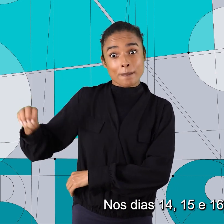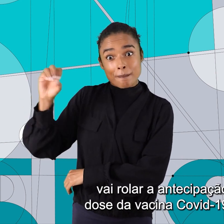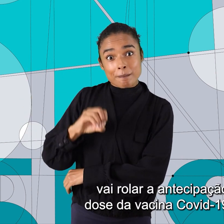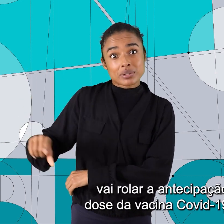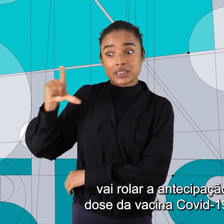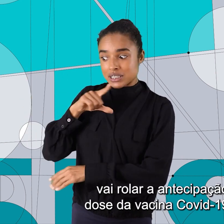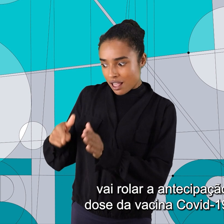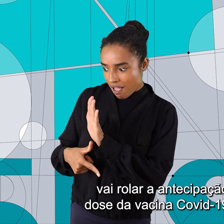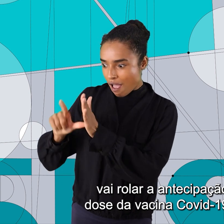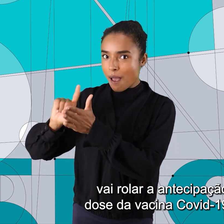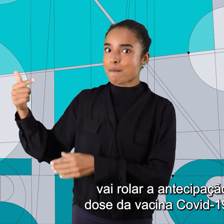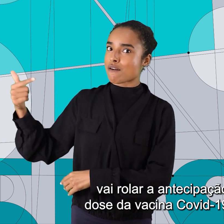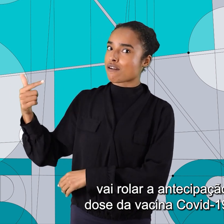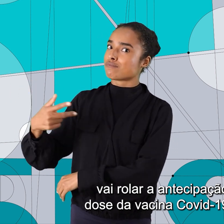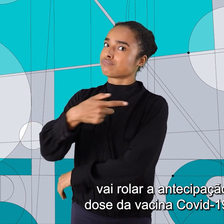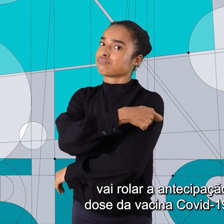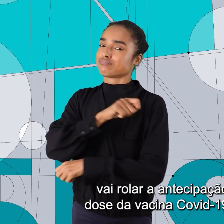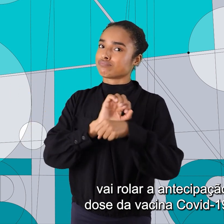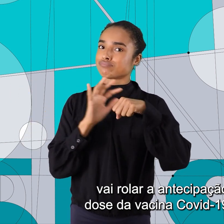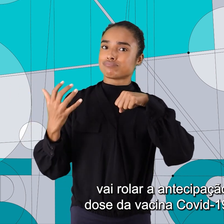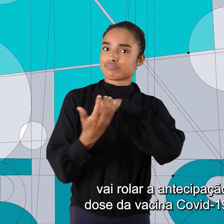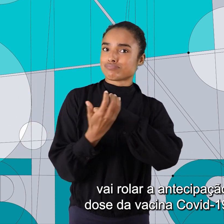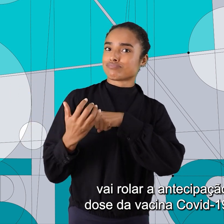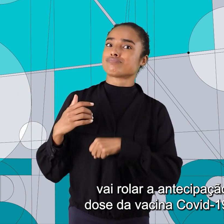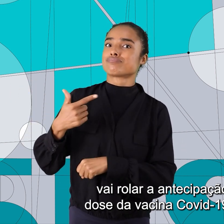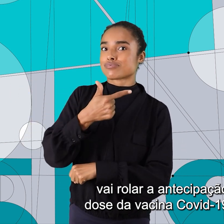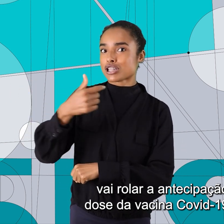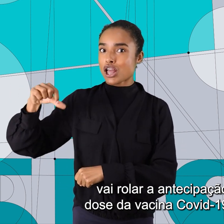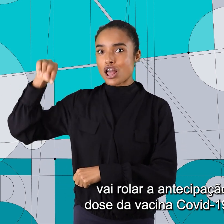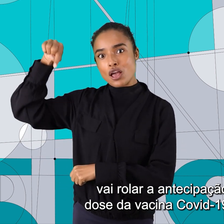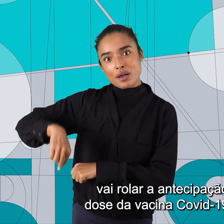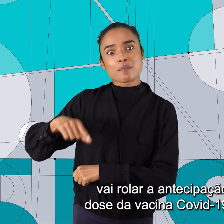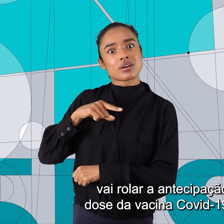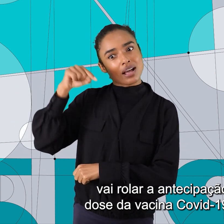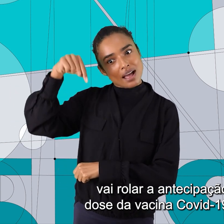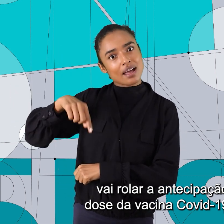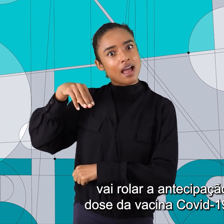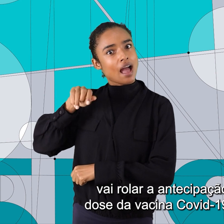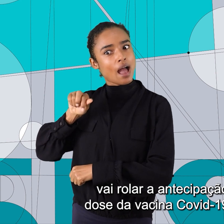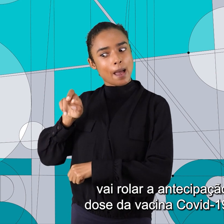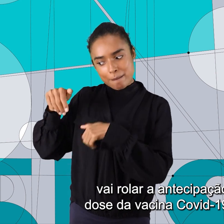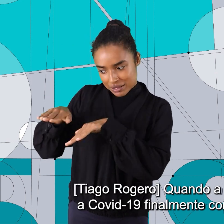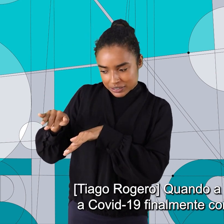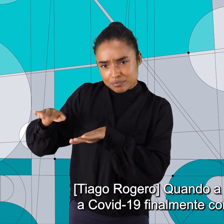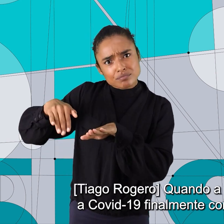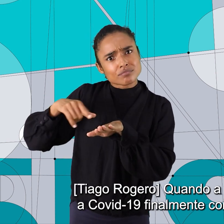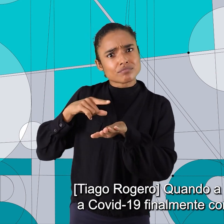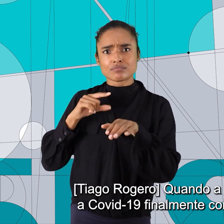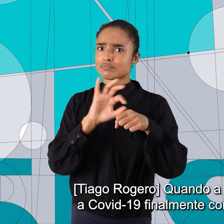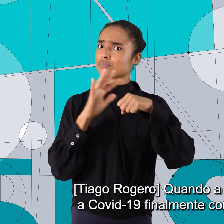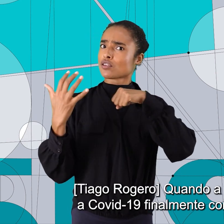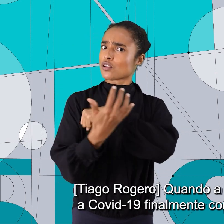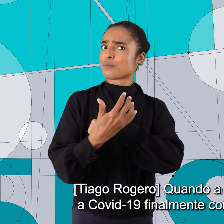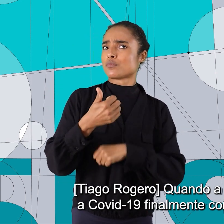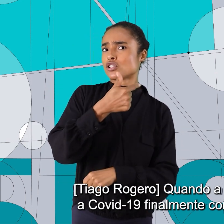outubro, vai rolar a antecipação da segunda dose da vacina COVID-19 aqui na Maré. Quando a vacinação